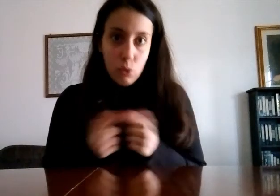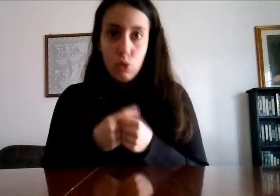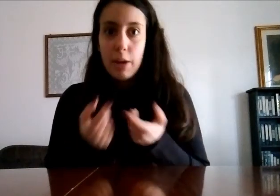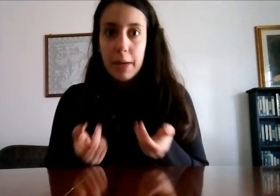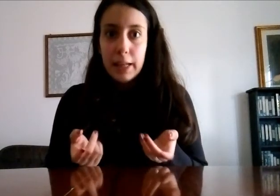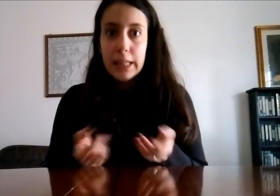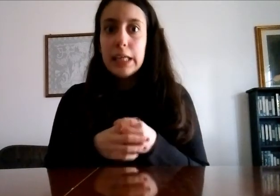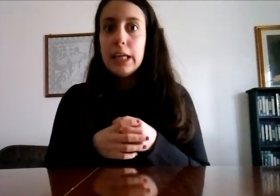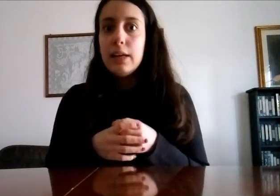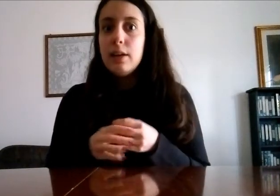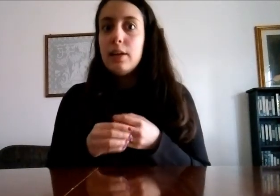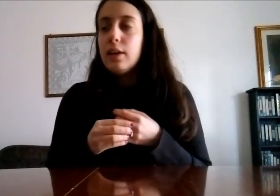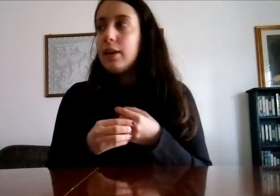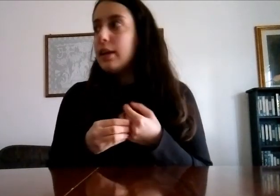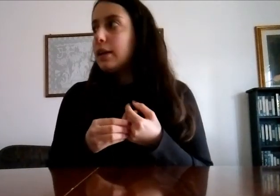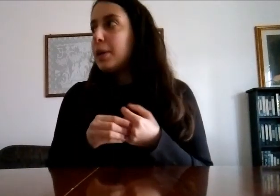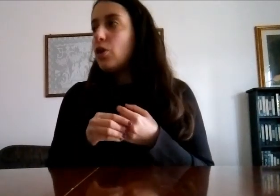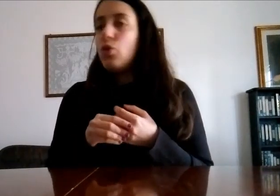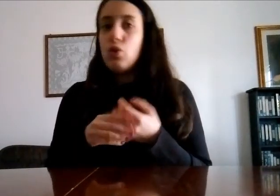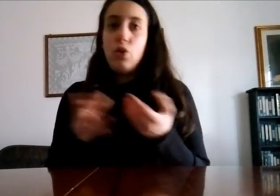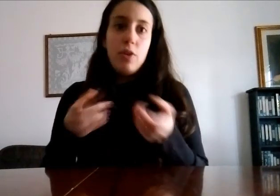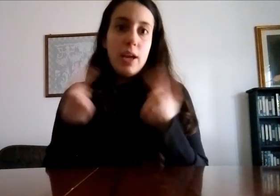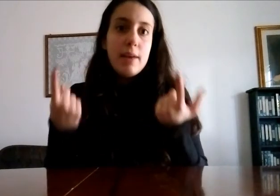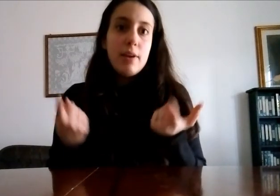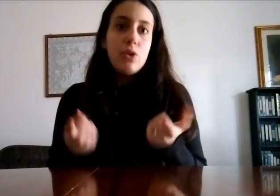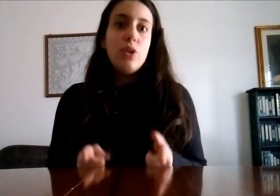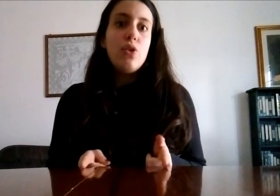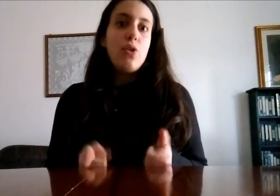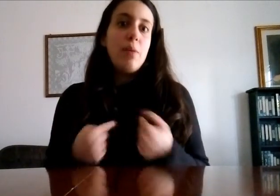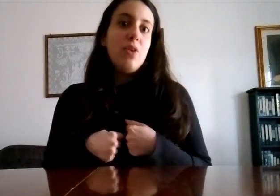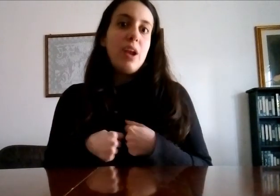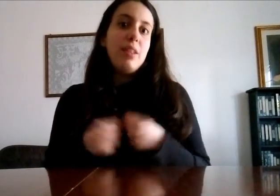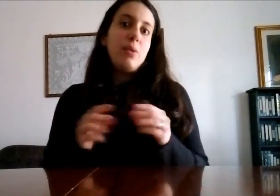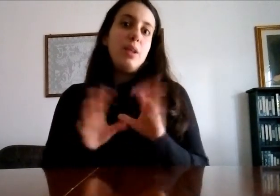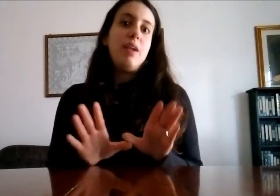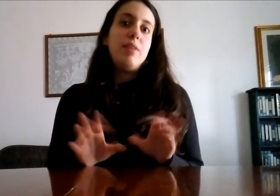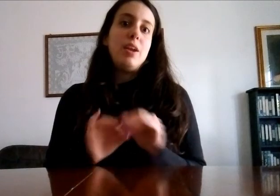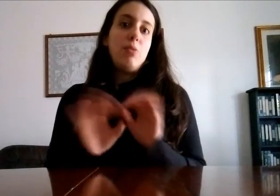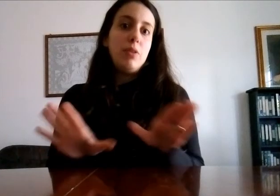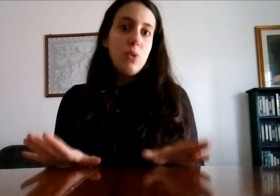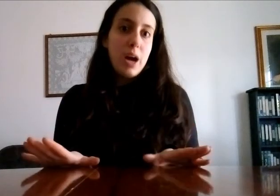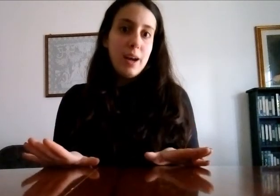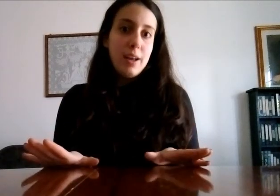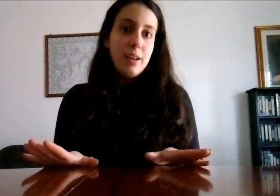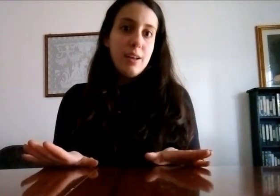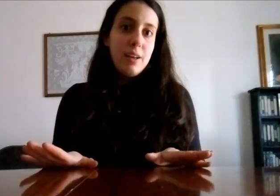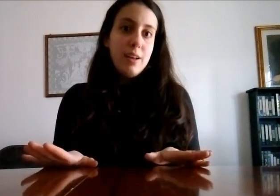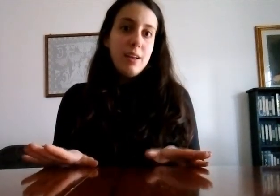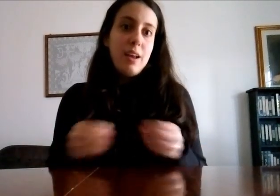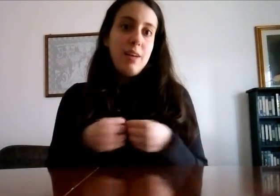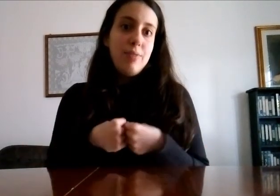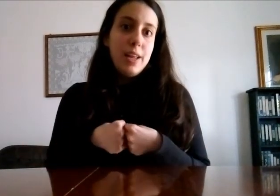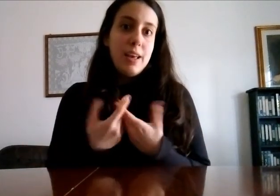giustamente però loro lo volevano io ero la minorenza quindi alla fine hanno preso un cane e alla fine